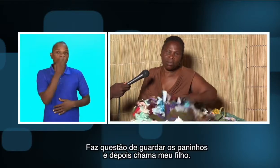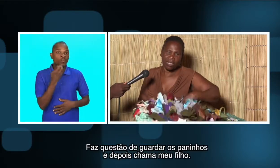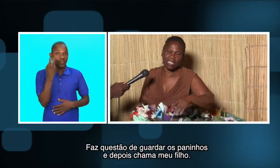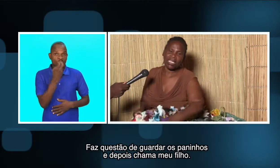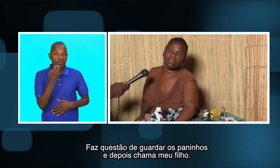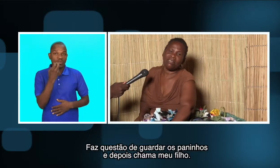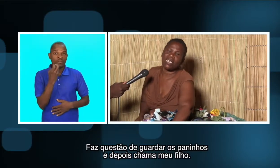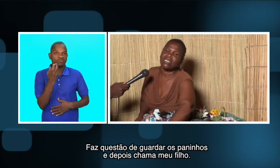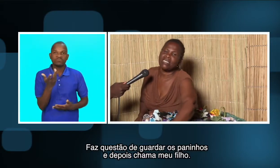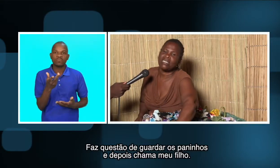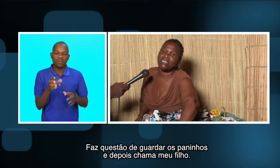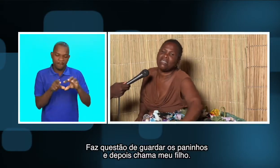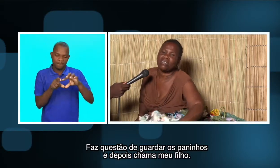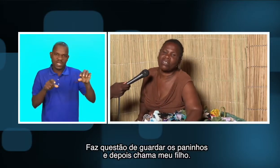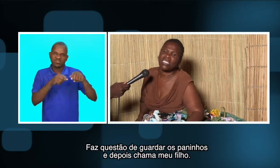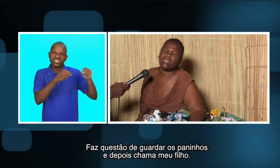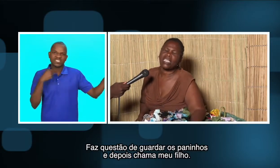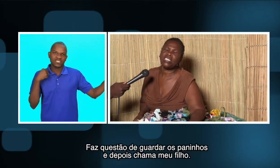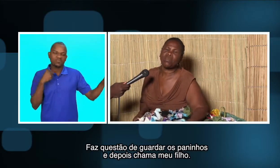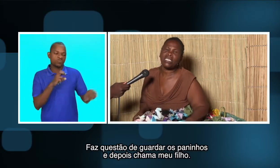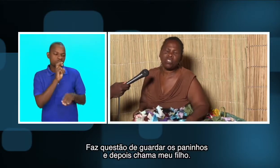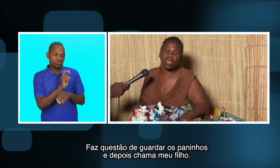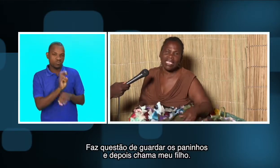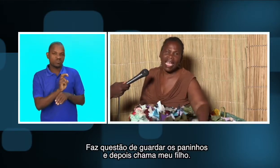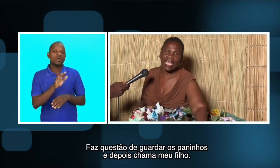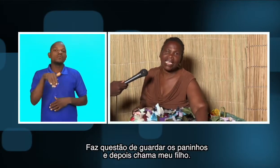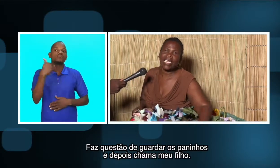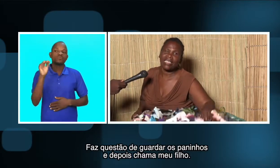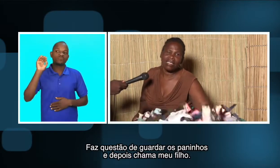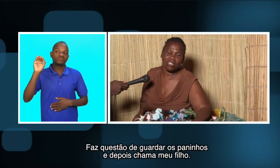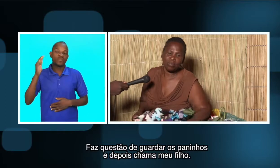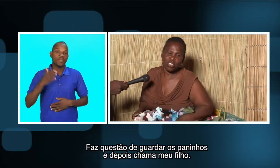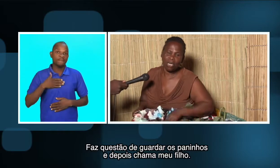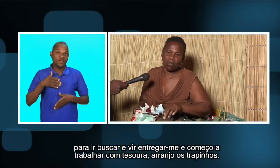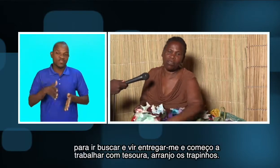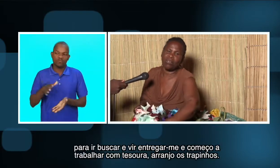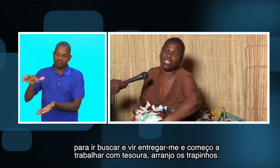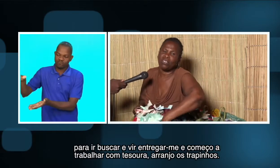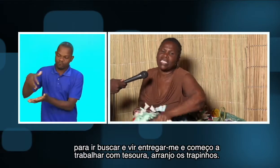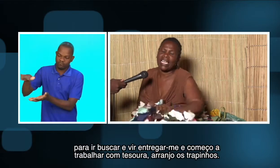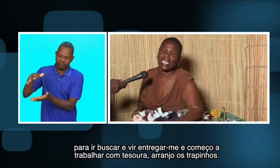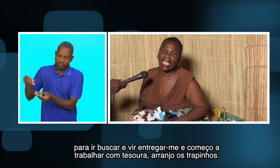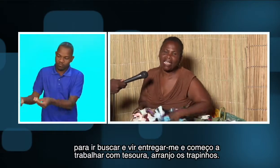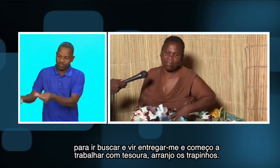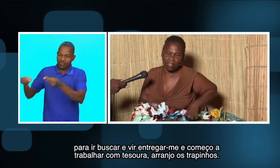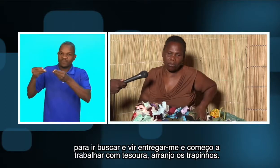arranjar, levar, aqueles paninhos, guardar, e ela depois chama o meu filho, ir carregar, vir me